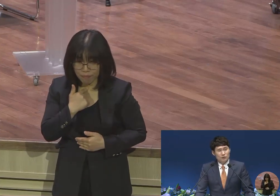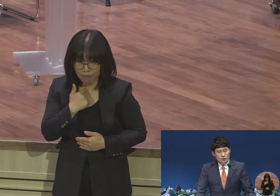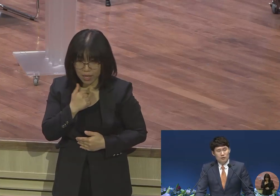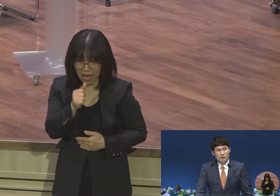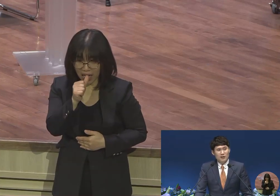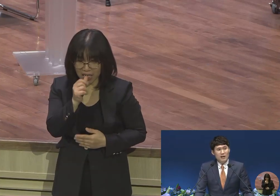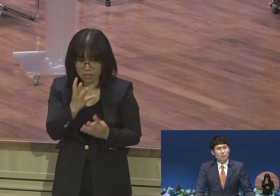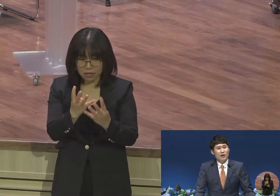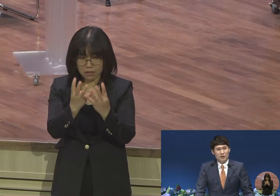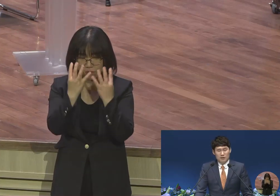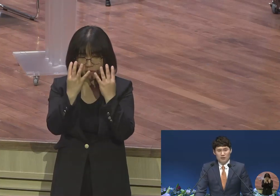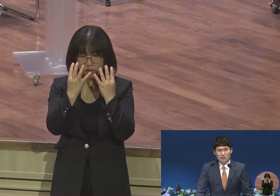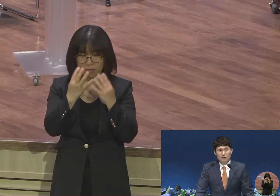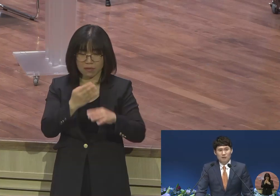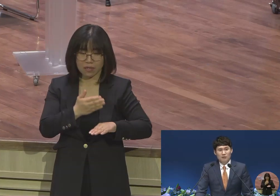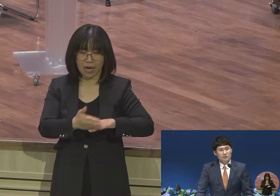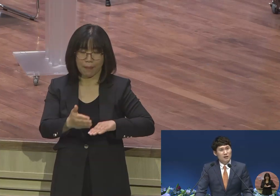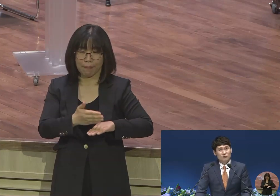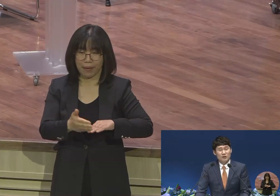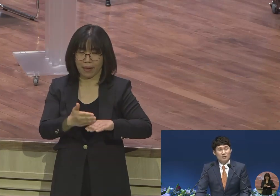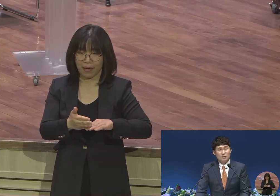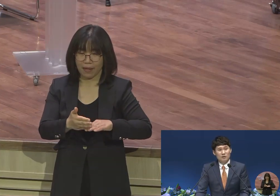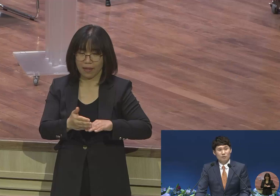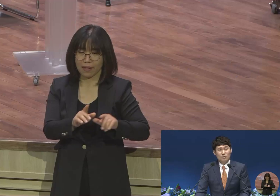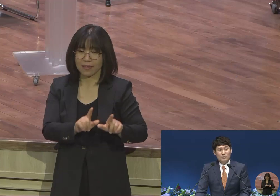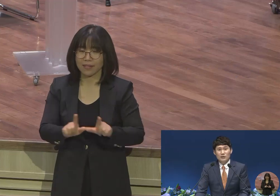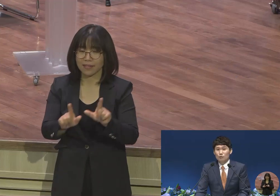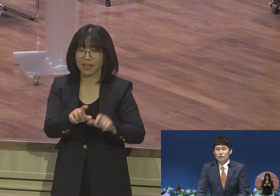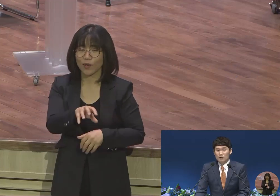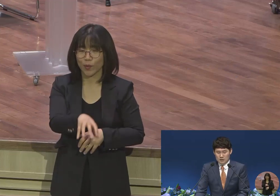깡패 이런 사람들이 사는 곳입니다